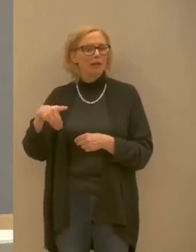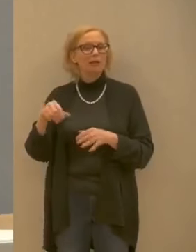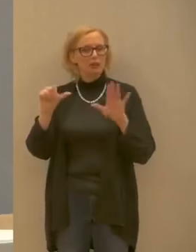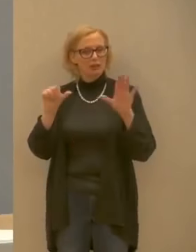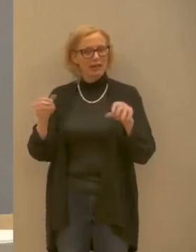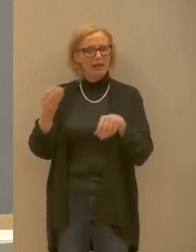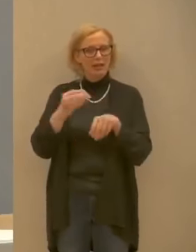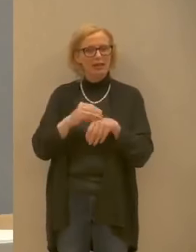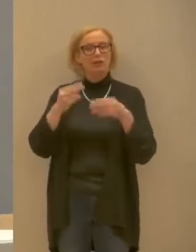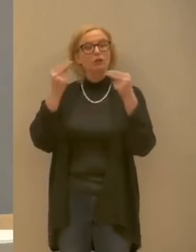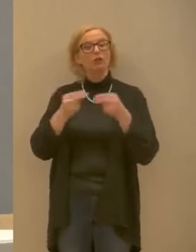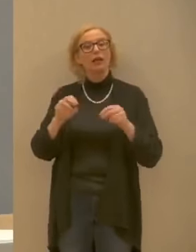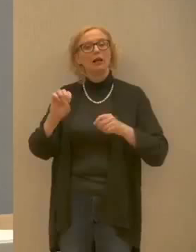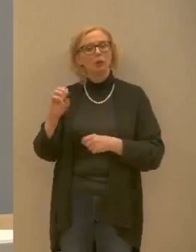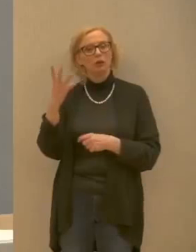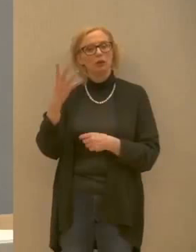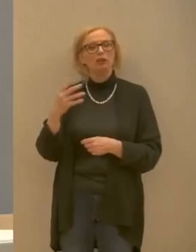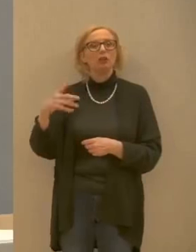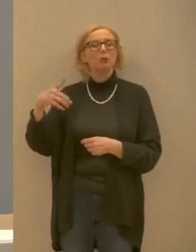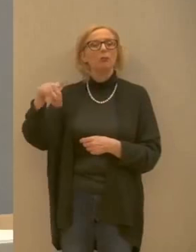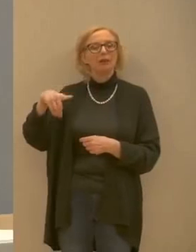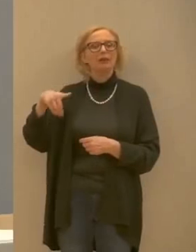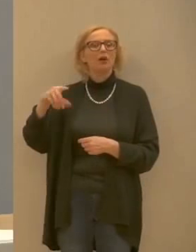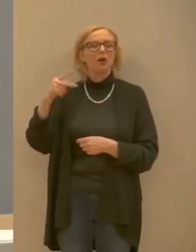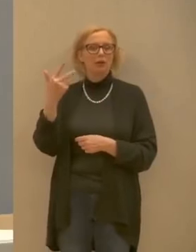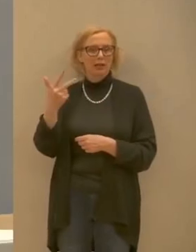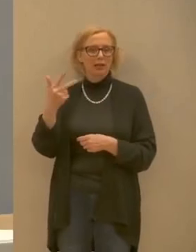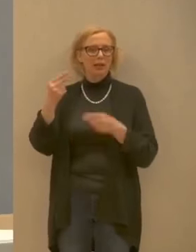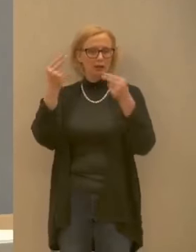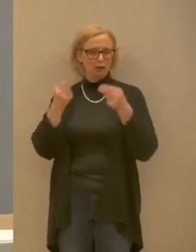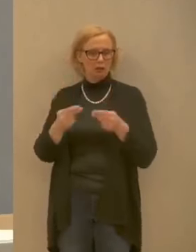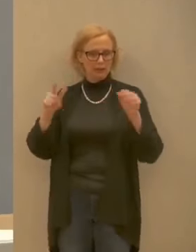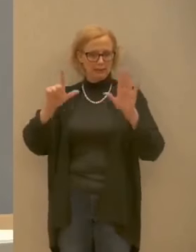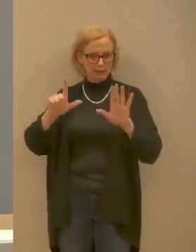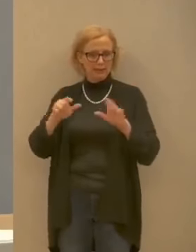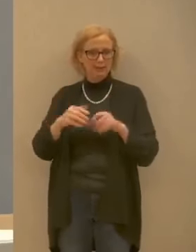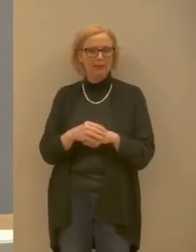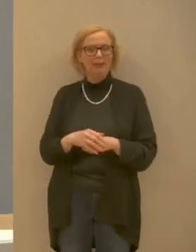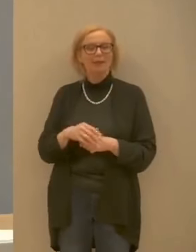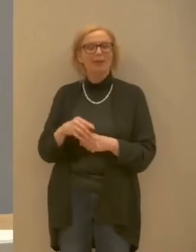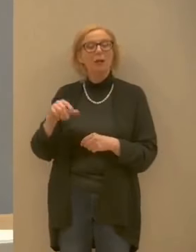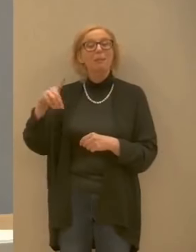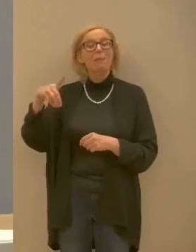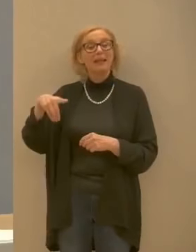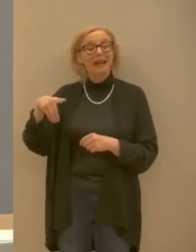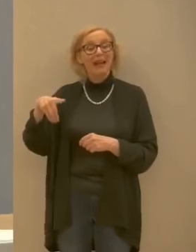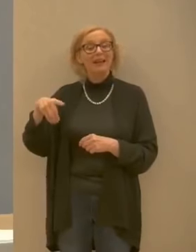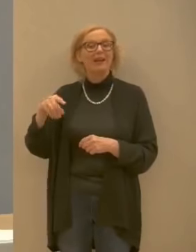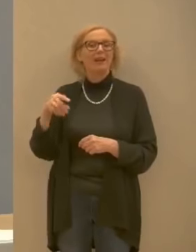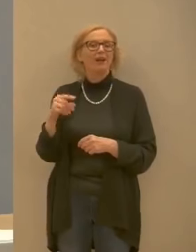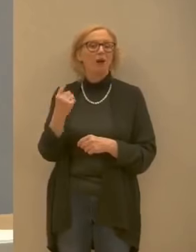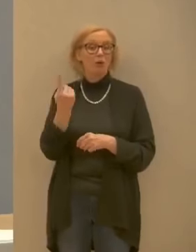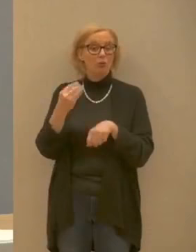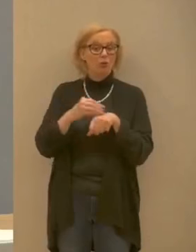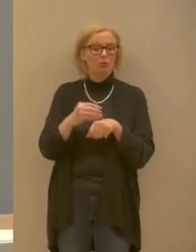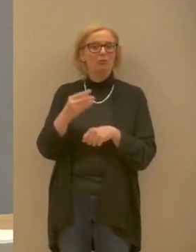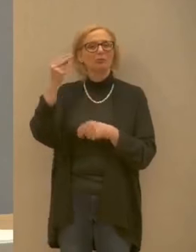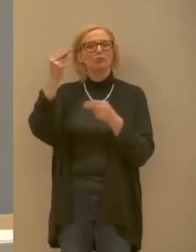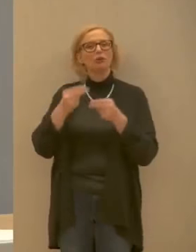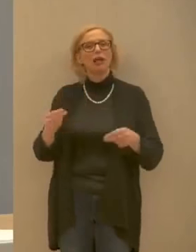14 Pinzolo 3 totale 7 A Predaia 1 in più totale 4